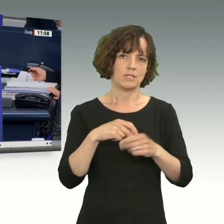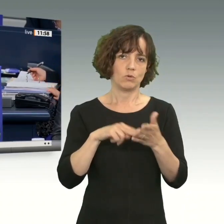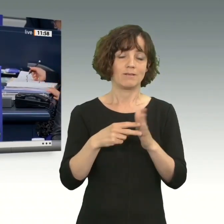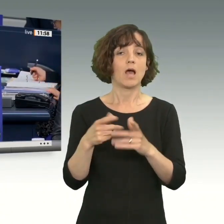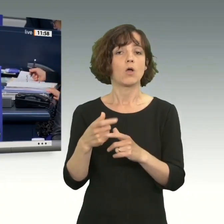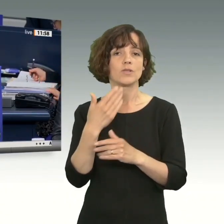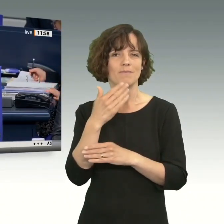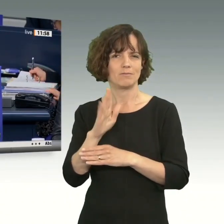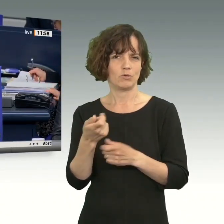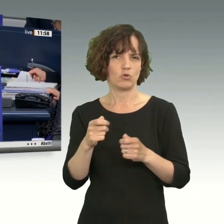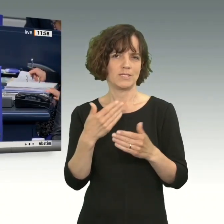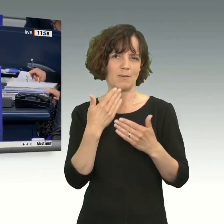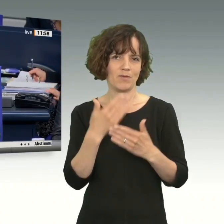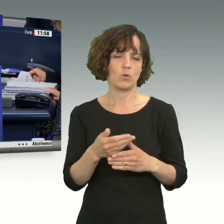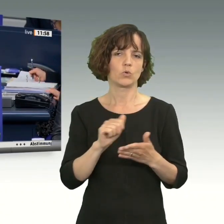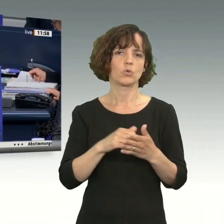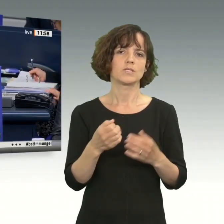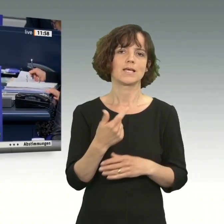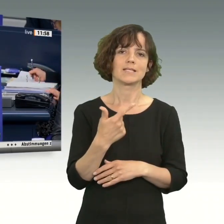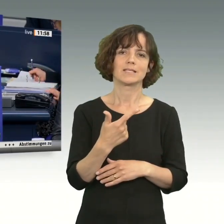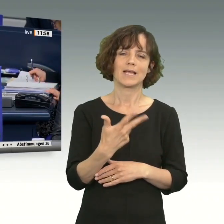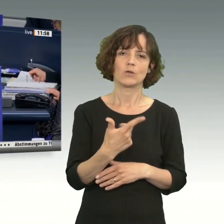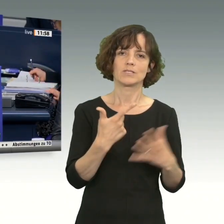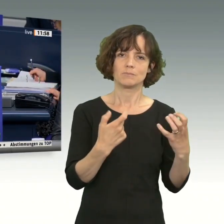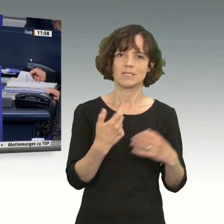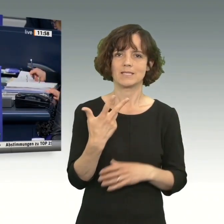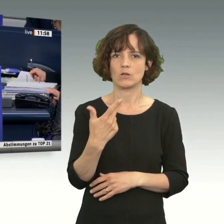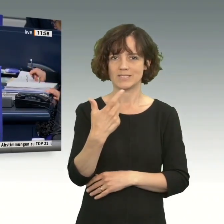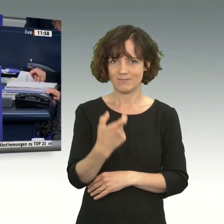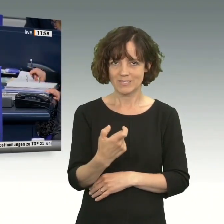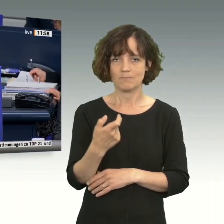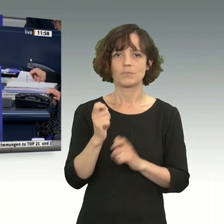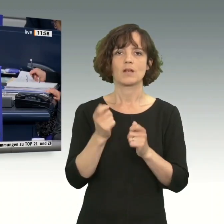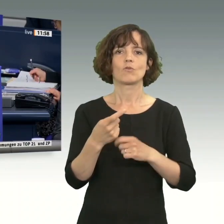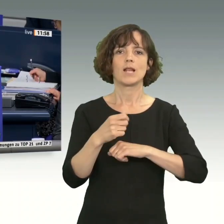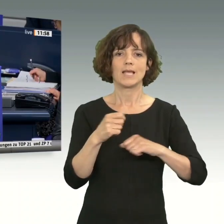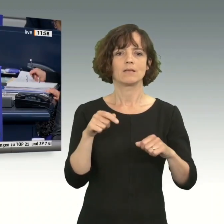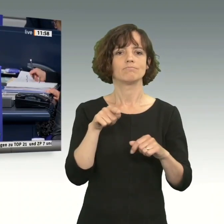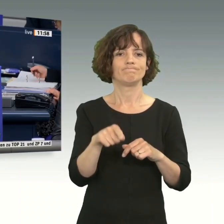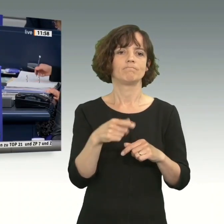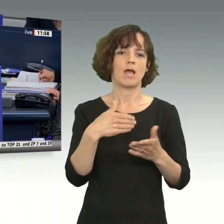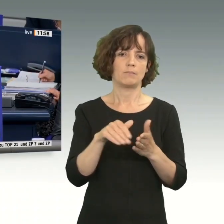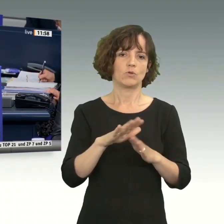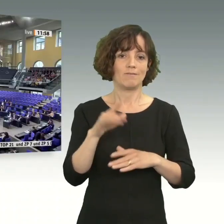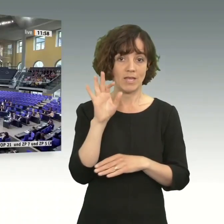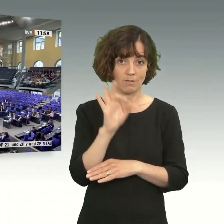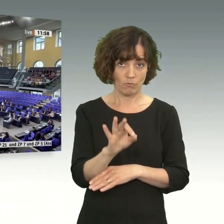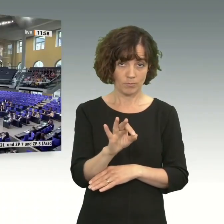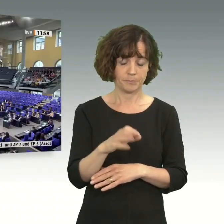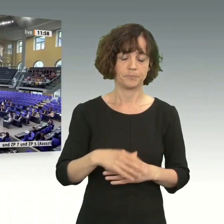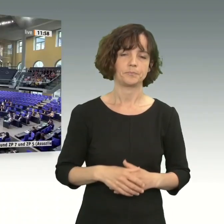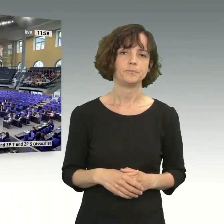Ausschuss empfiehlt in seiner Beschlussempfehlung auf Drucksache 19 7323, den Antrag der Fraktion Die Linke auf Drucksache 19 5980 abzulehnen. Wer stimmt für die